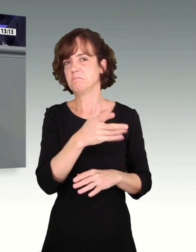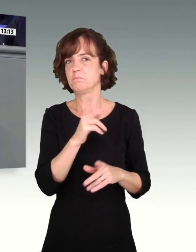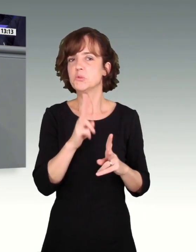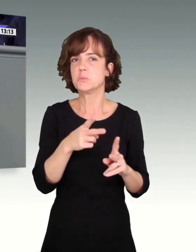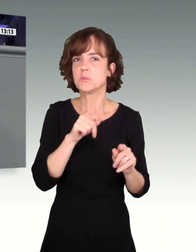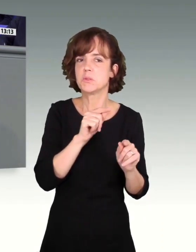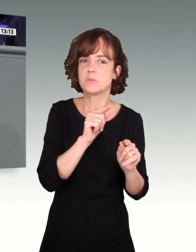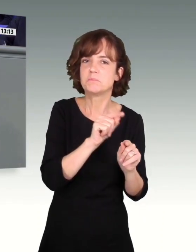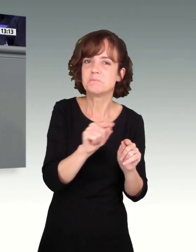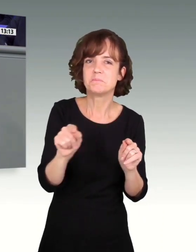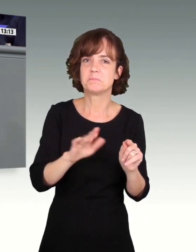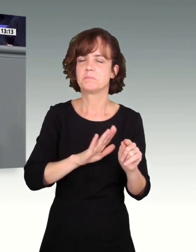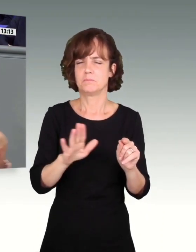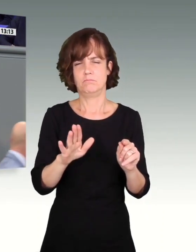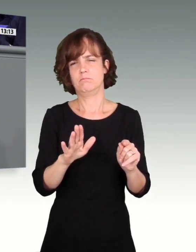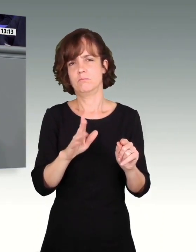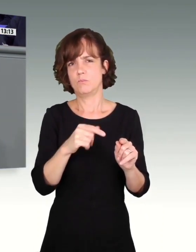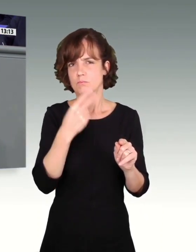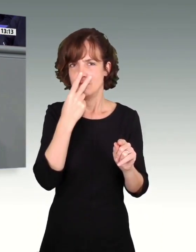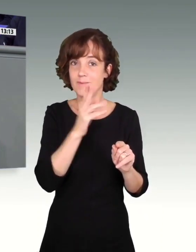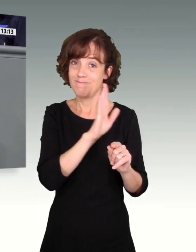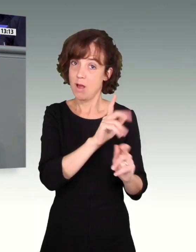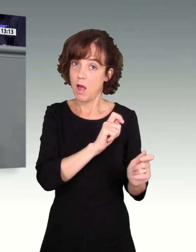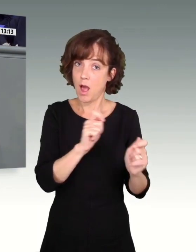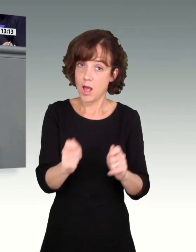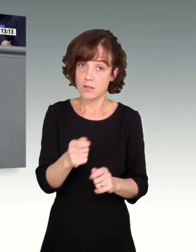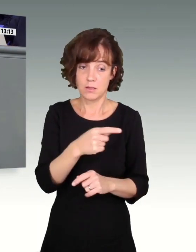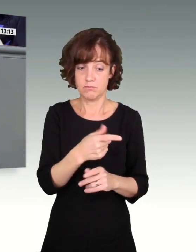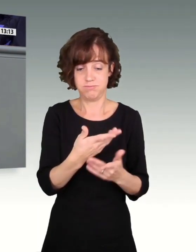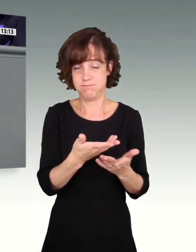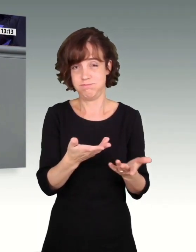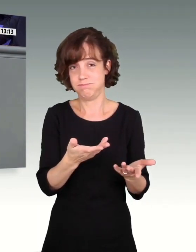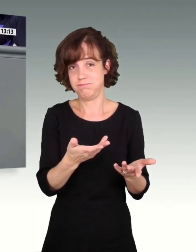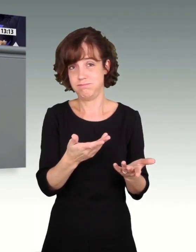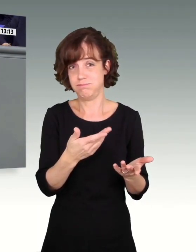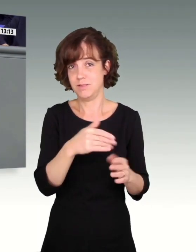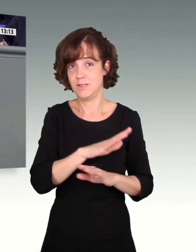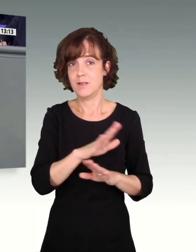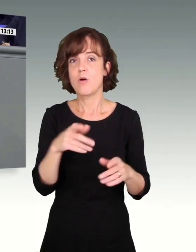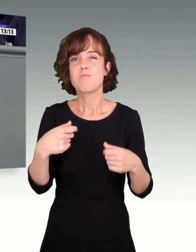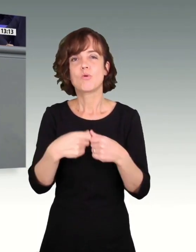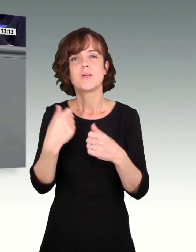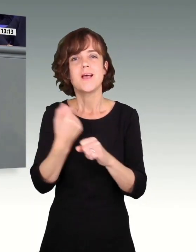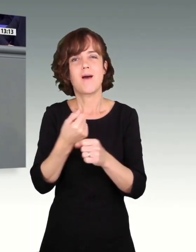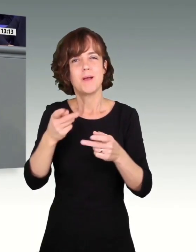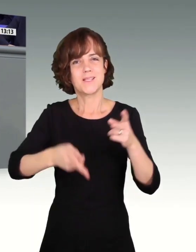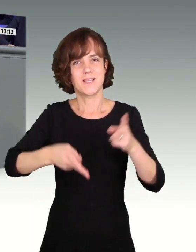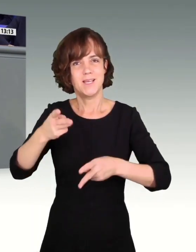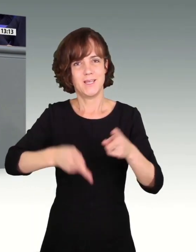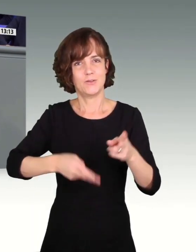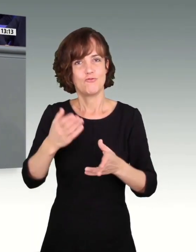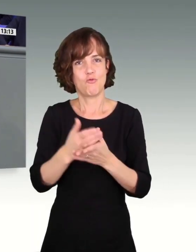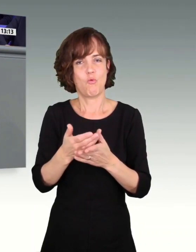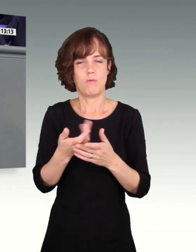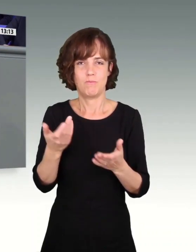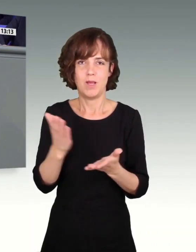Positionen, dann muss man hier deutlich sagen, dass Ihr Antrag hier bereits obsolet ist. Das Bundesarbeitsgericht hat umfänglich bereits